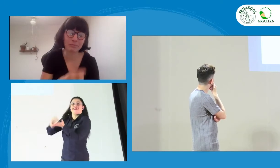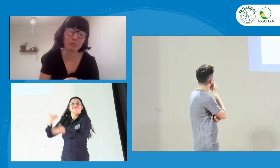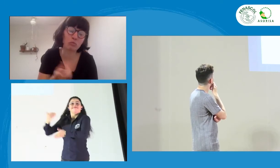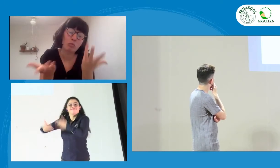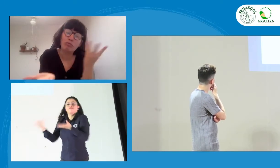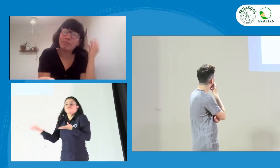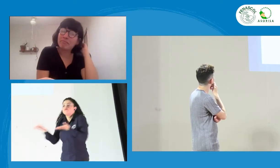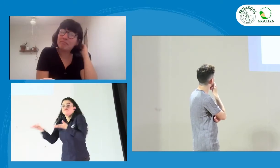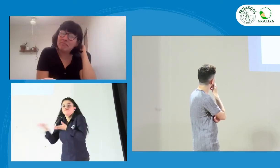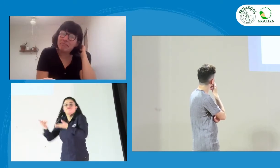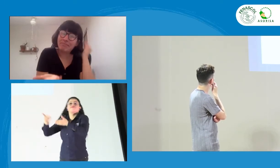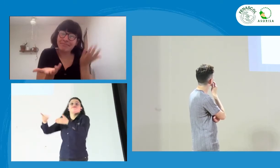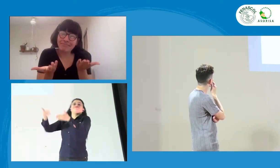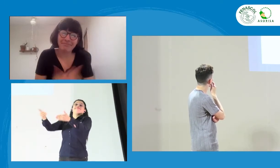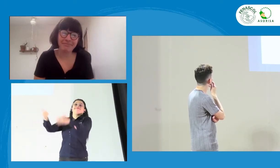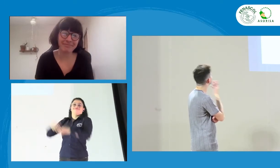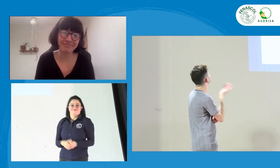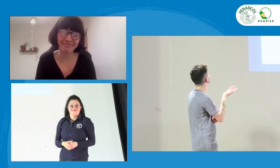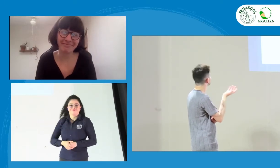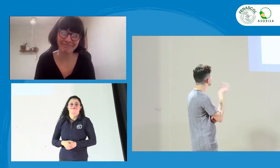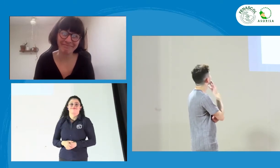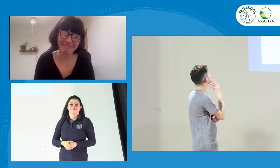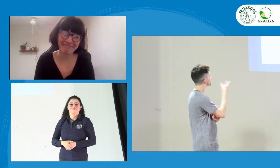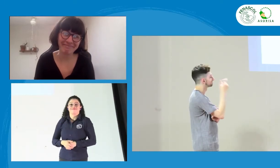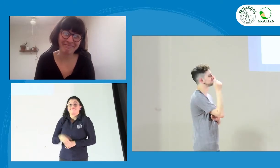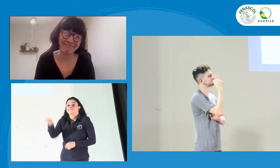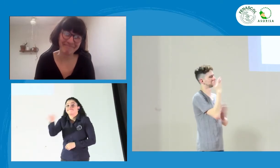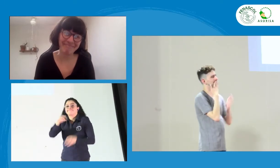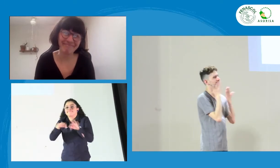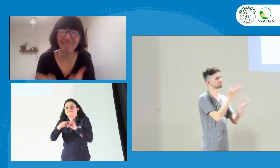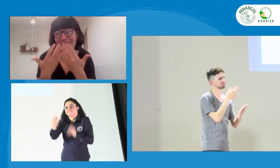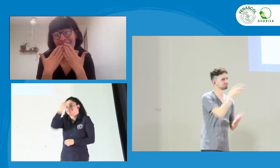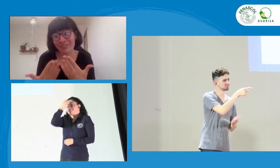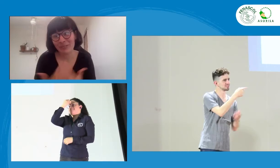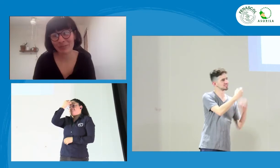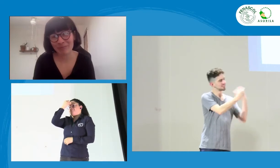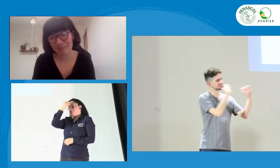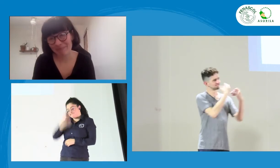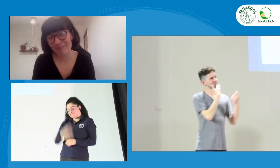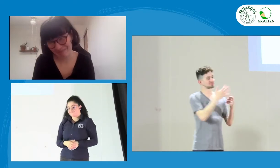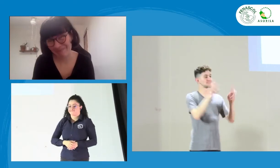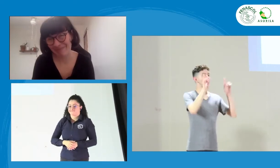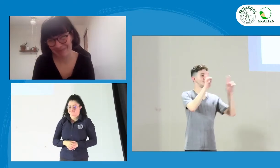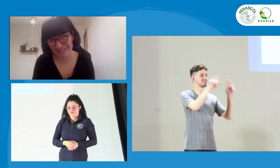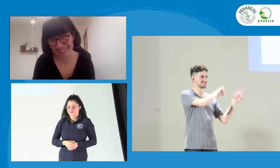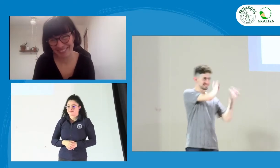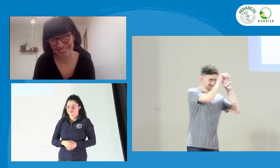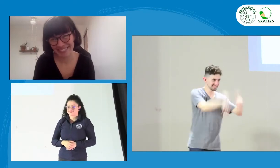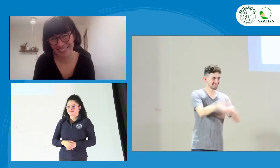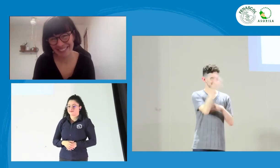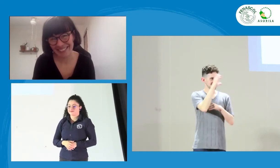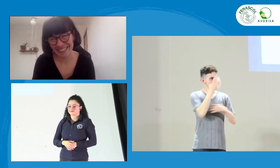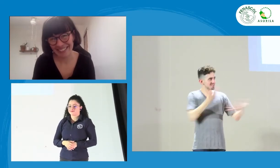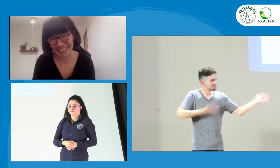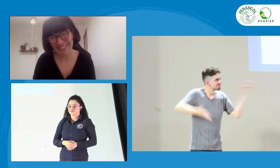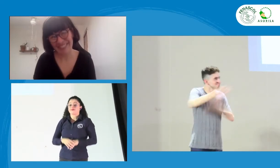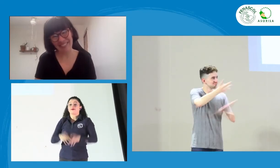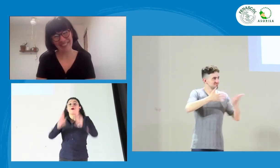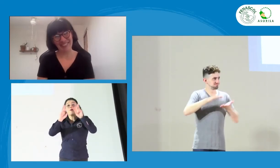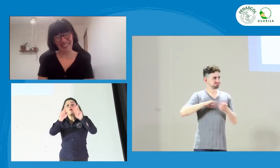quieren hablar, no les prestan atención, ya cambie, ¿no? Algo para tenerlo presente. Entiendo, muchas gracias. Gracias por la explicación. Y pues ojalá puedas venir a